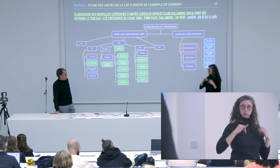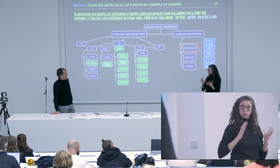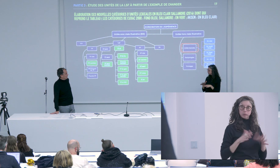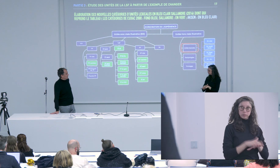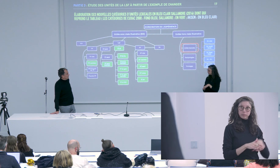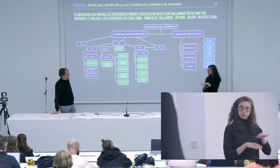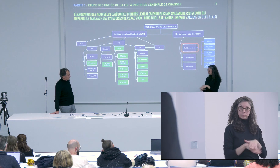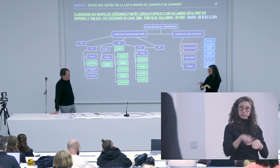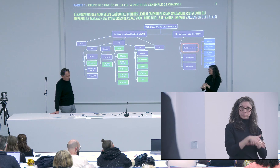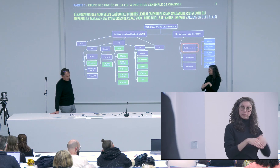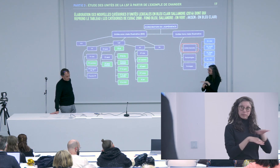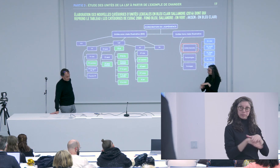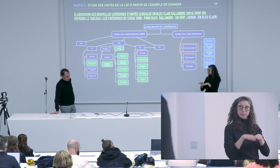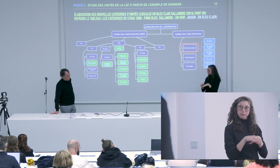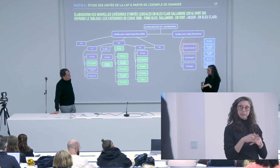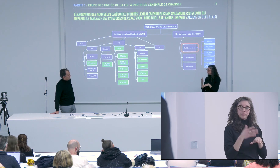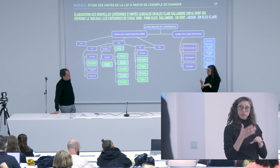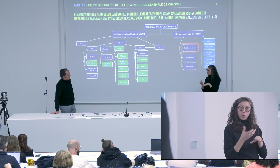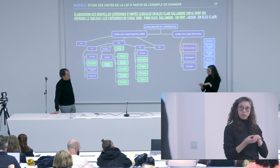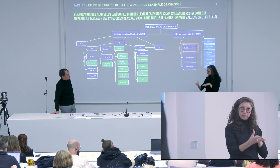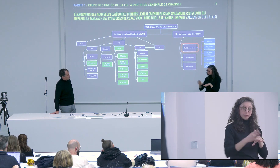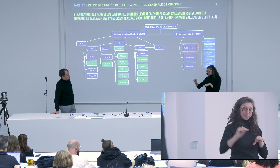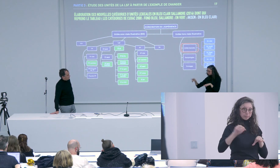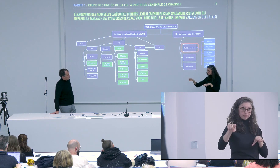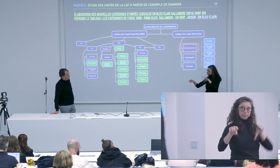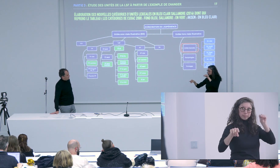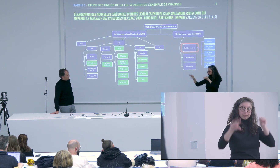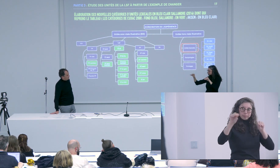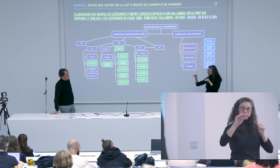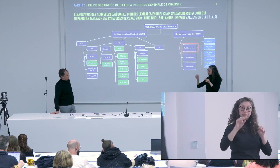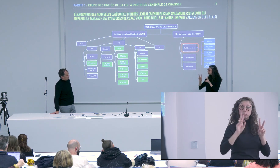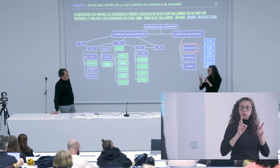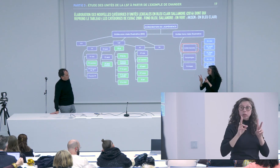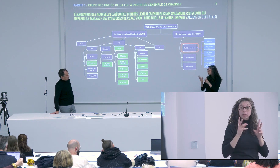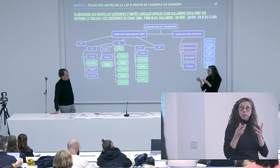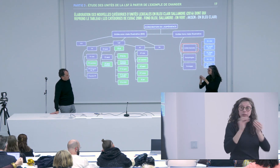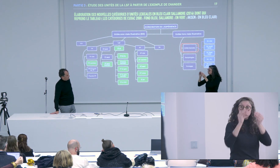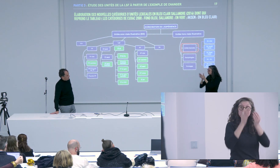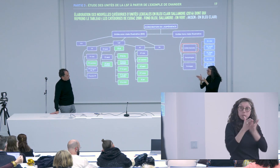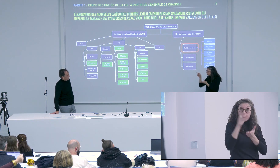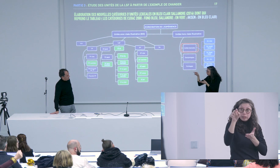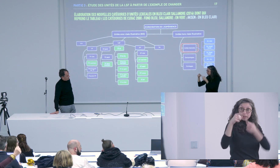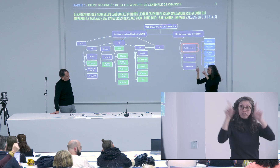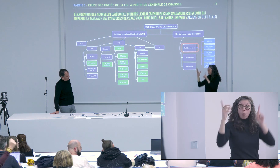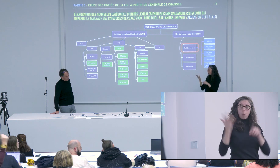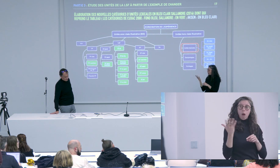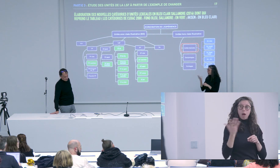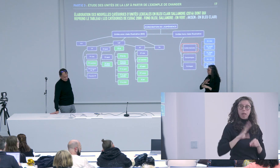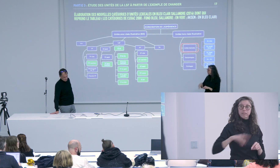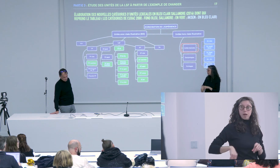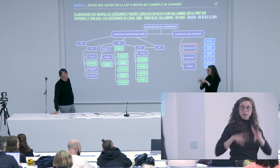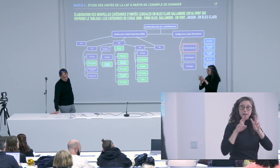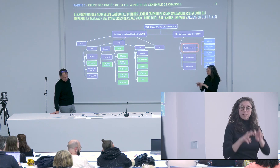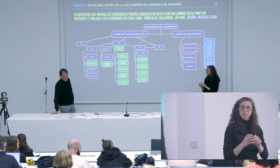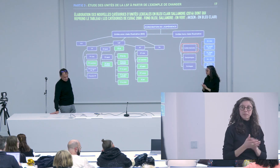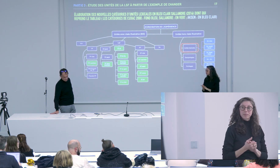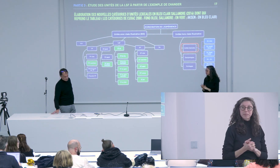proposer aussi pour travailler sur les UT comme je disais tout à l'heure il y a un chevauchement il y a un empilement des différentes UL et je pense